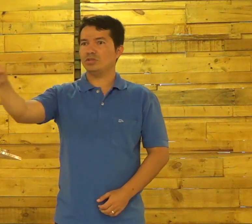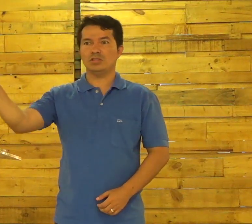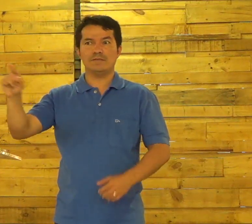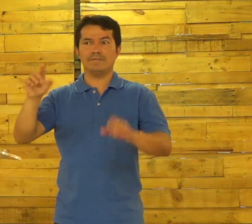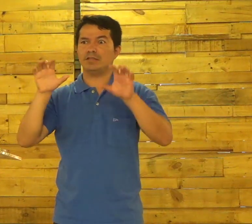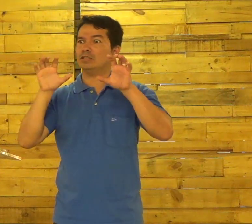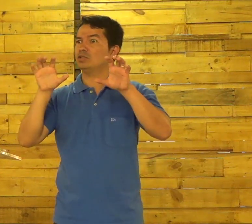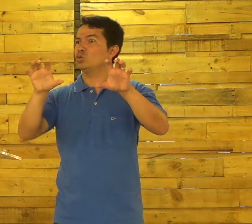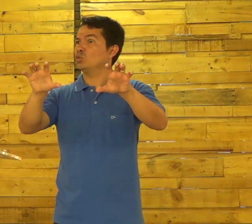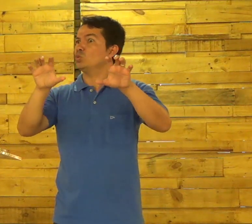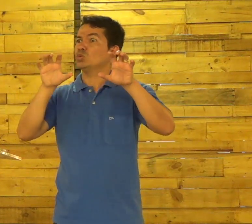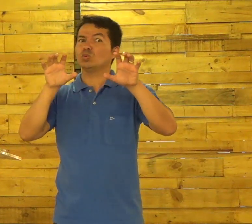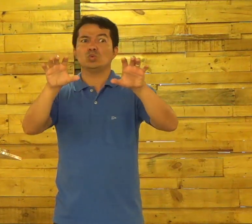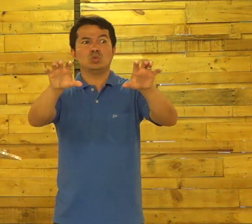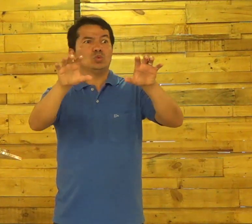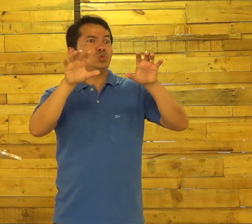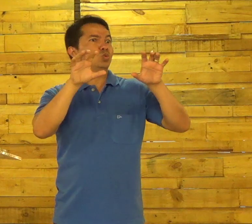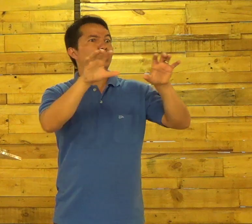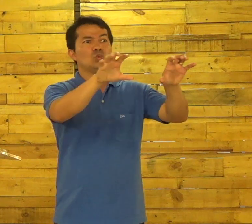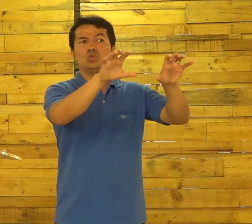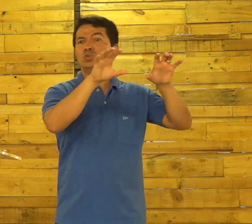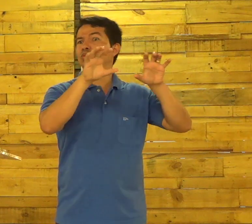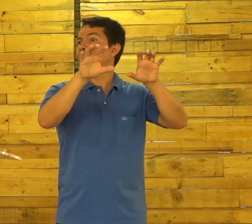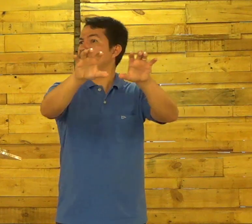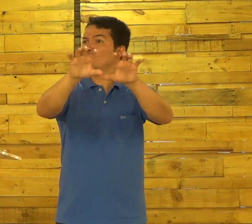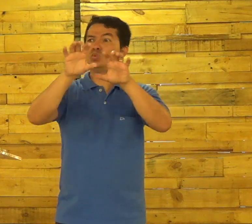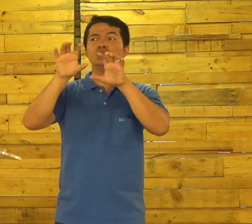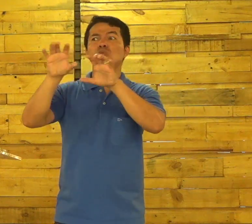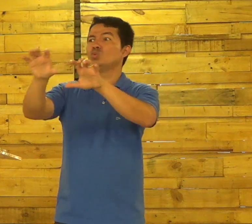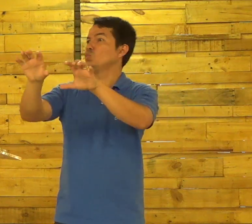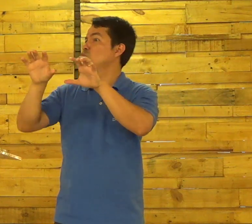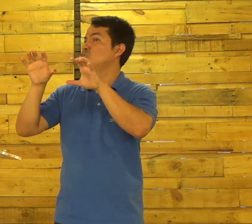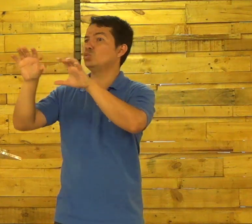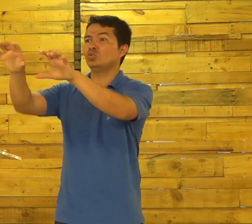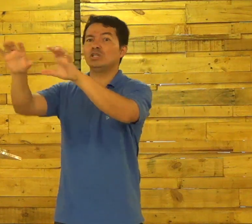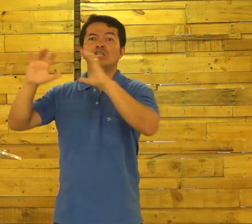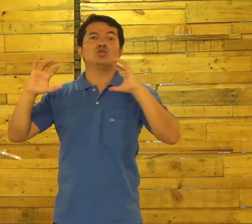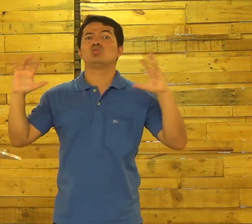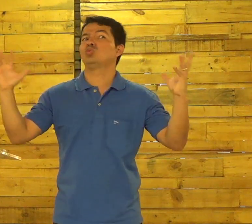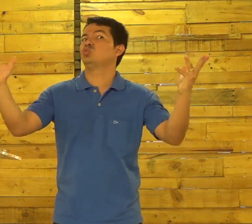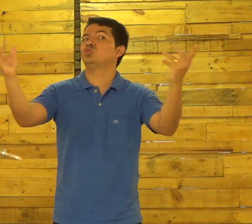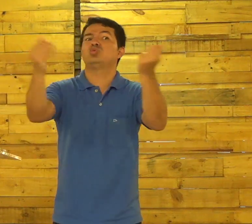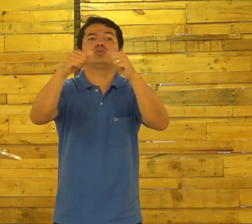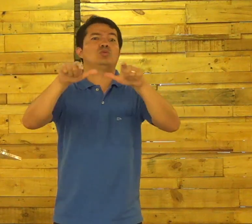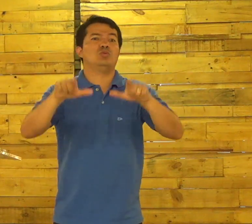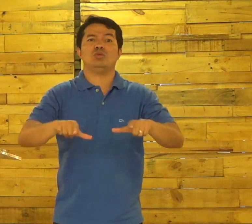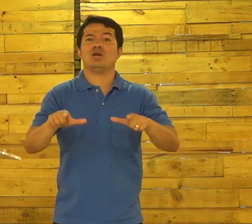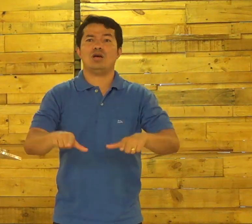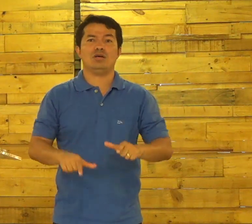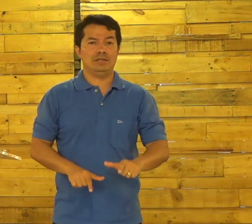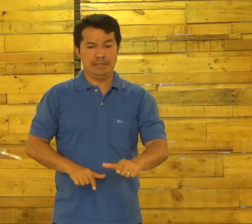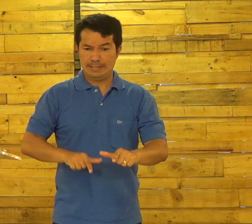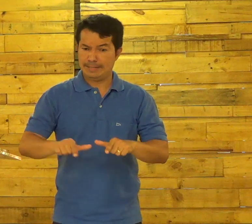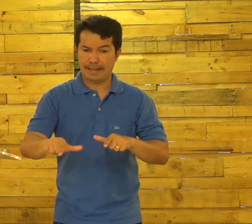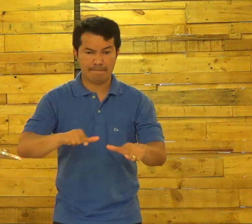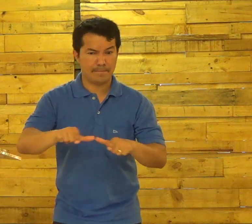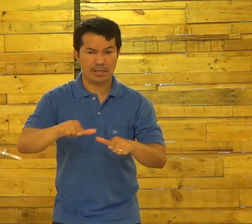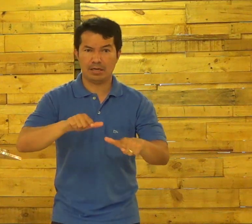E você Influenciará Pessoas Todos os lugares Que